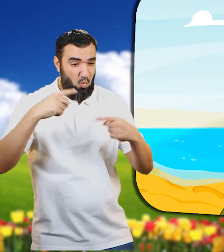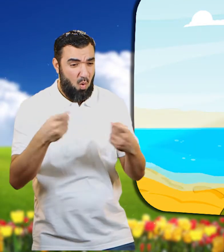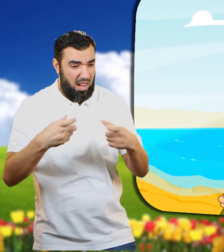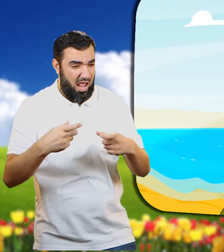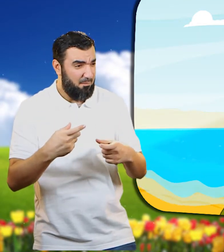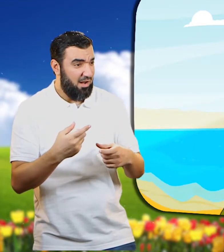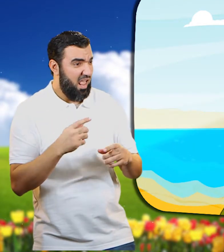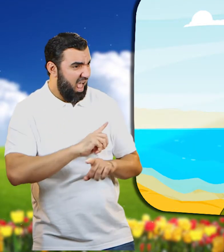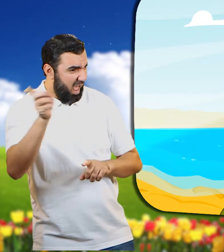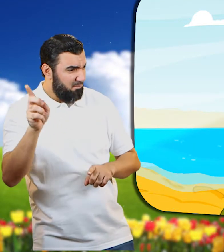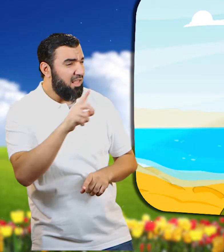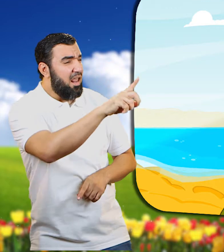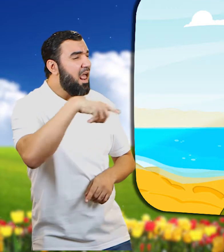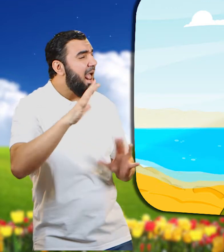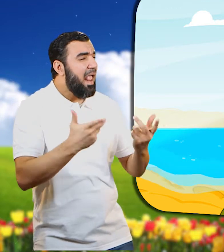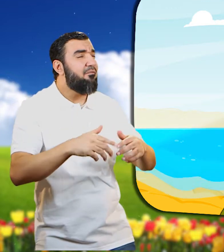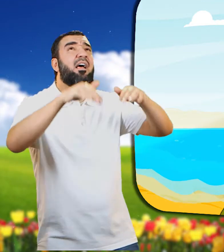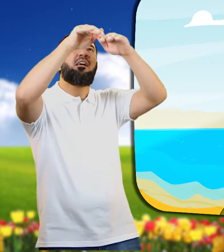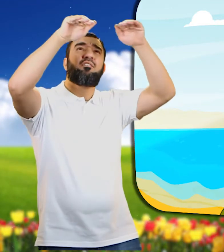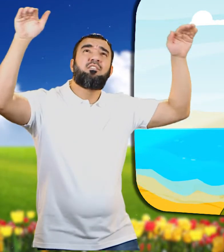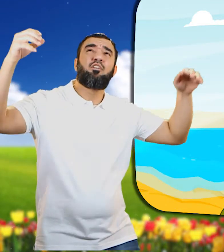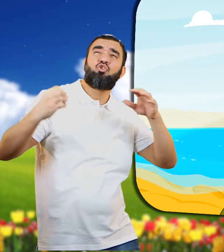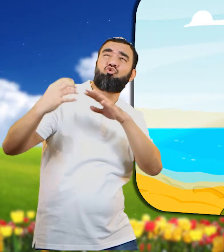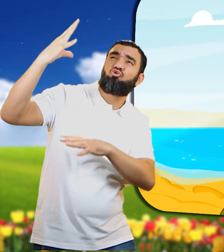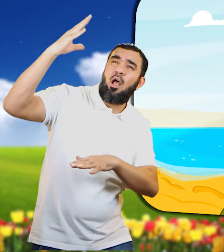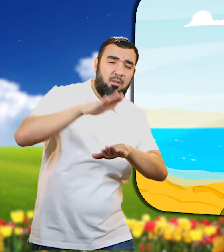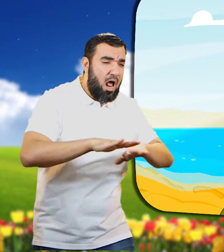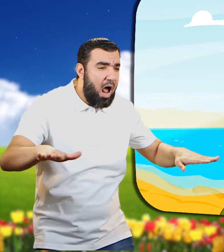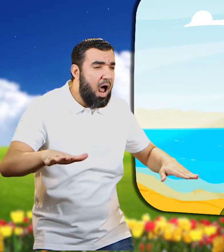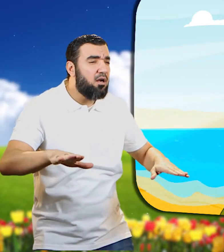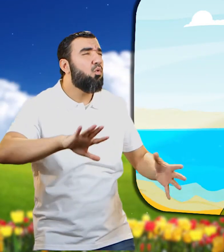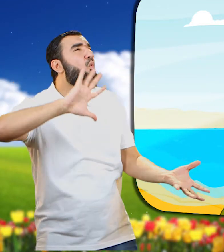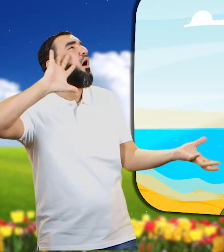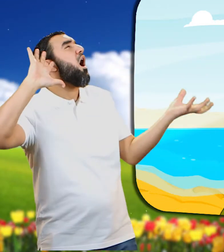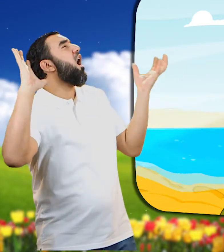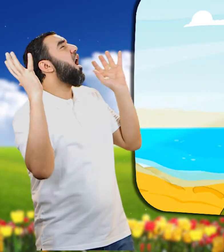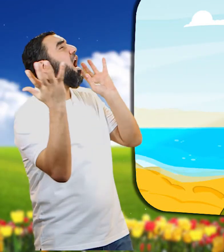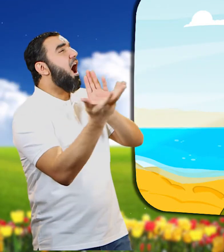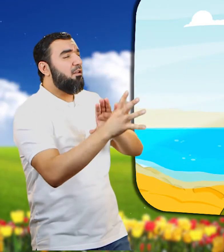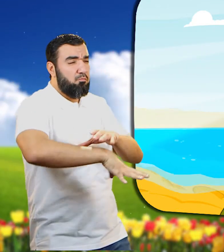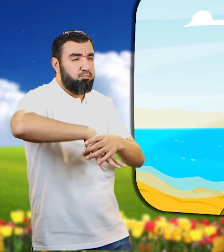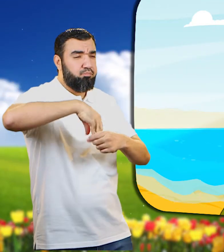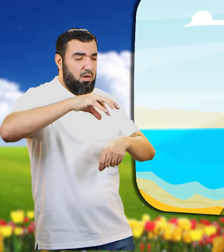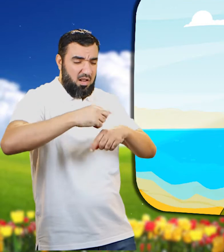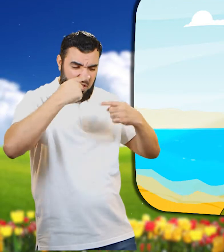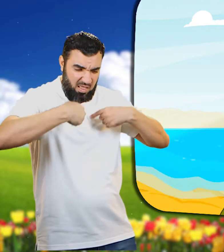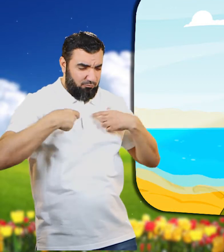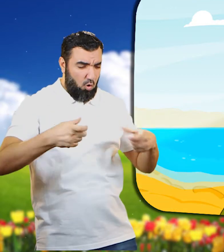والقمر والسماء والارض وكل الكائنات قد صنعت نفسها من غير ان